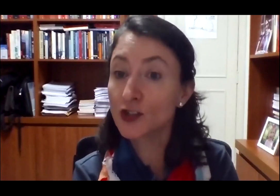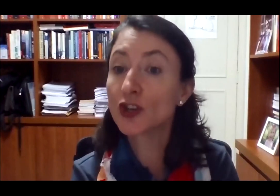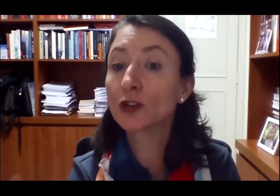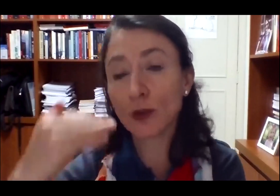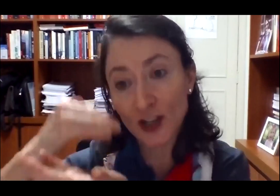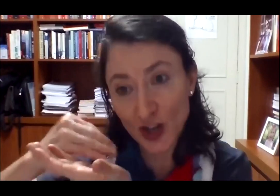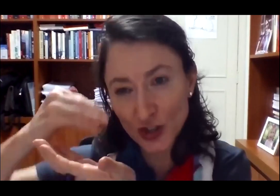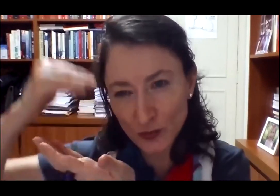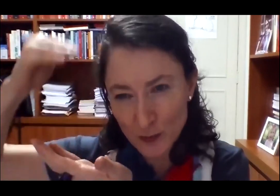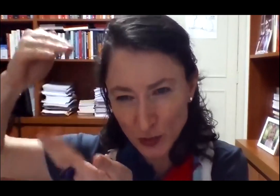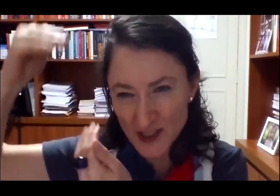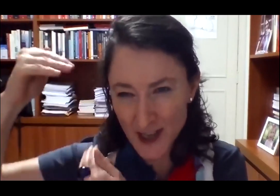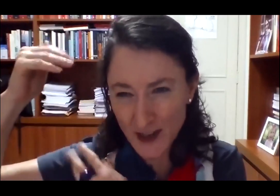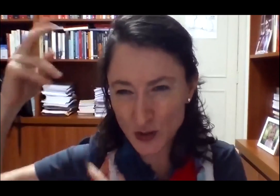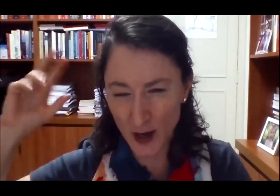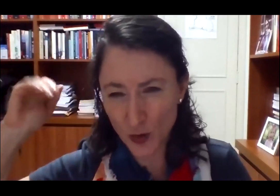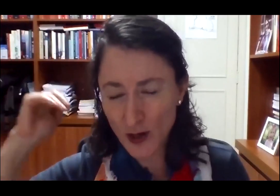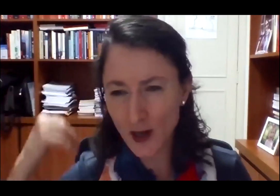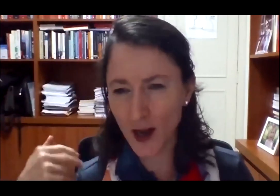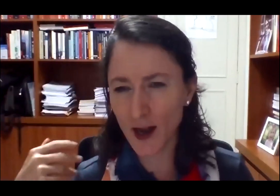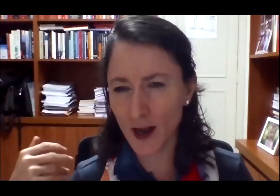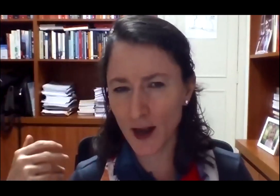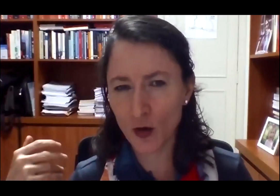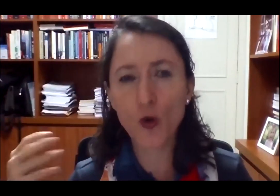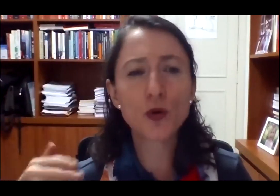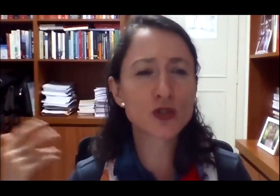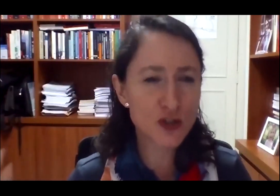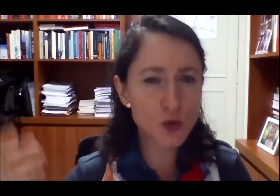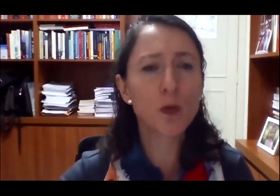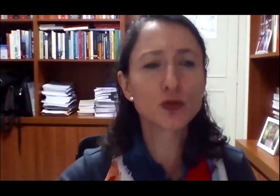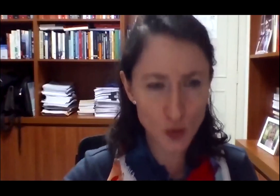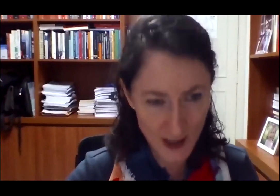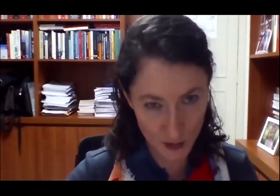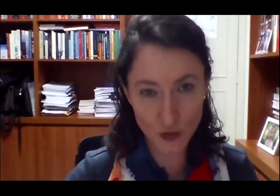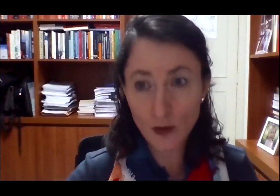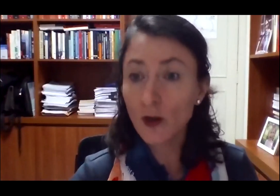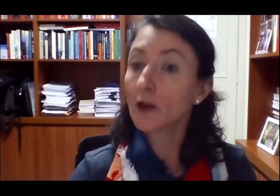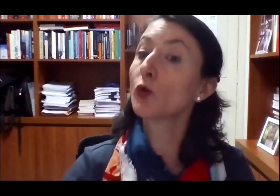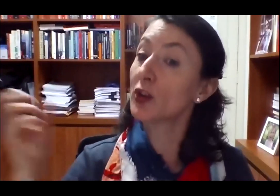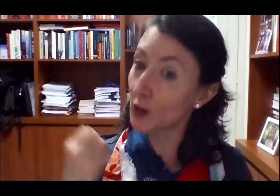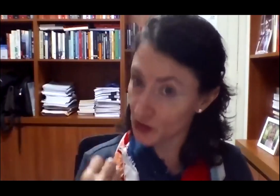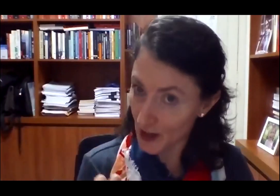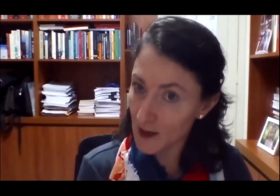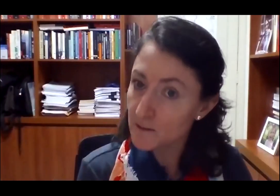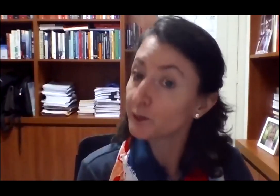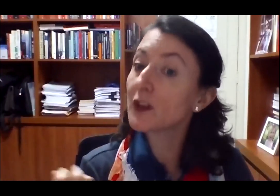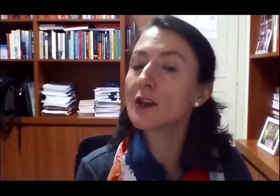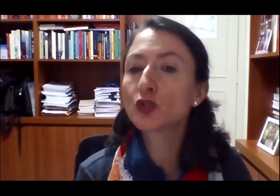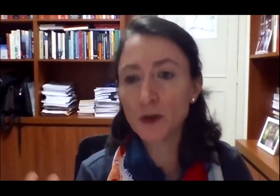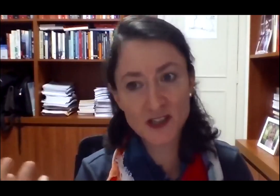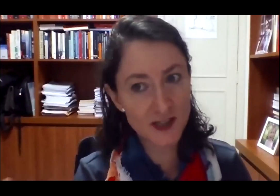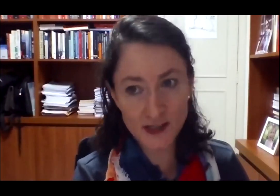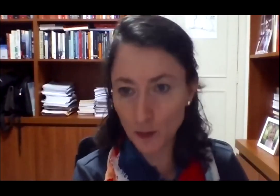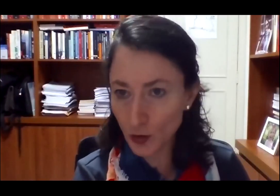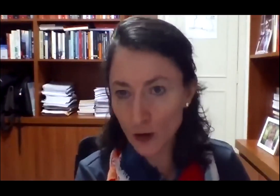nesse sentido e a gente não tem muito acesso a como o Sisu pontua isso. O que eu sei é que